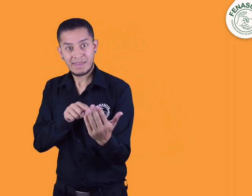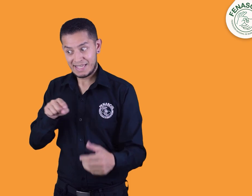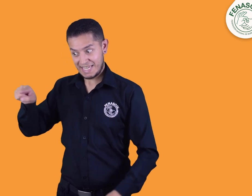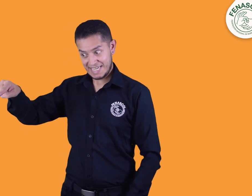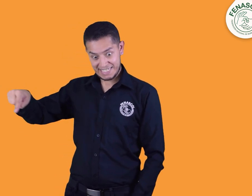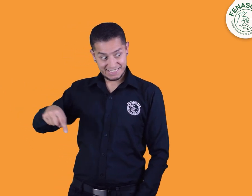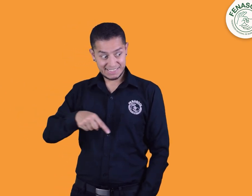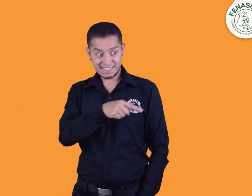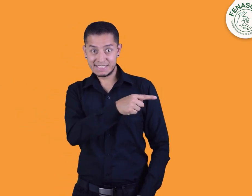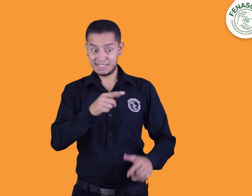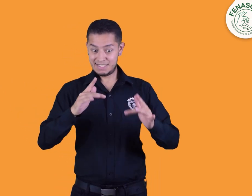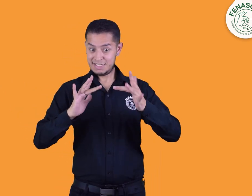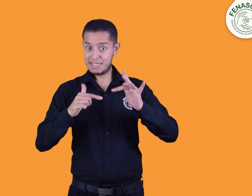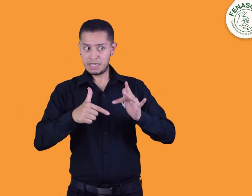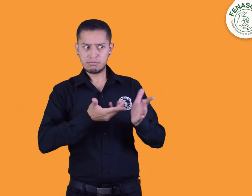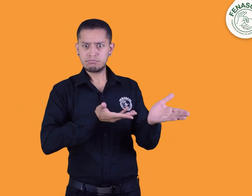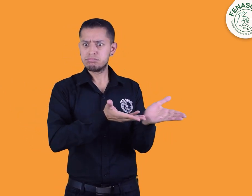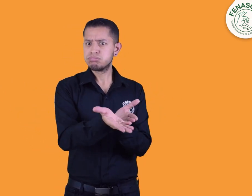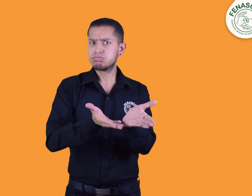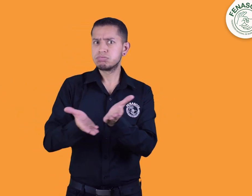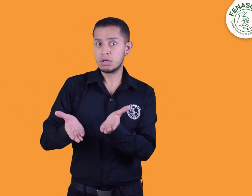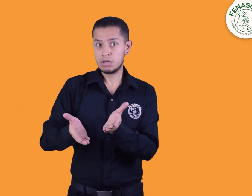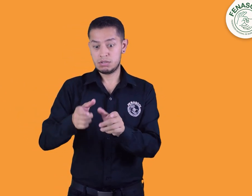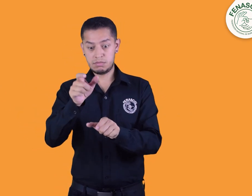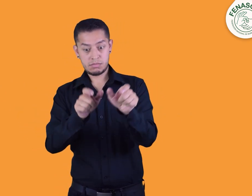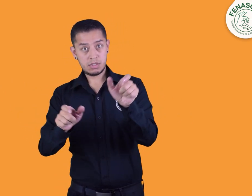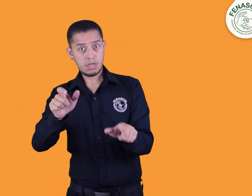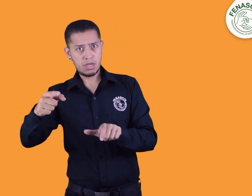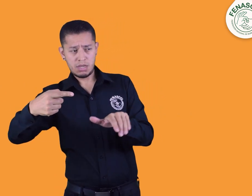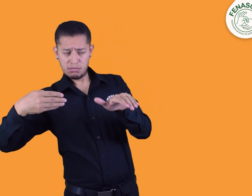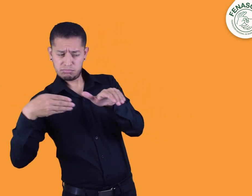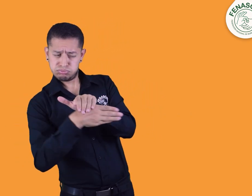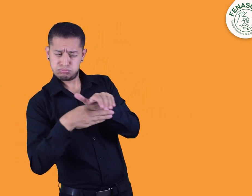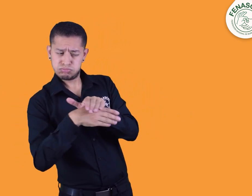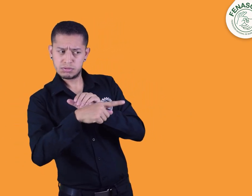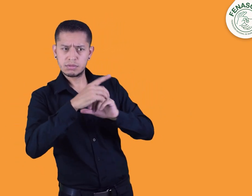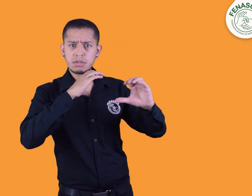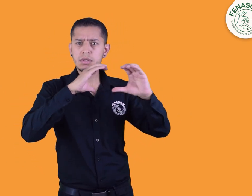Este servicio prestó en este periodo el siguiente número de comunicaciones.